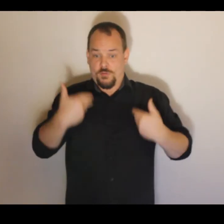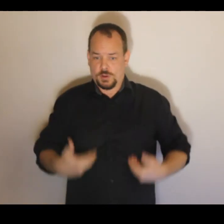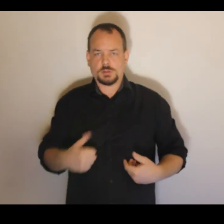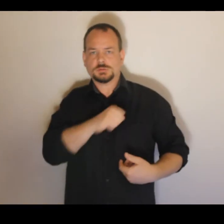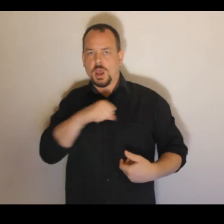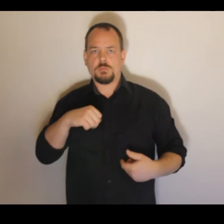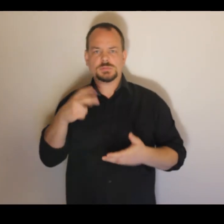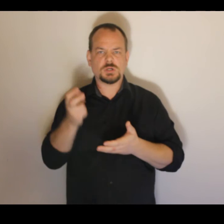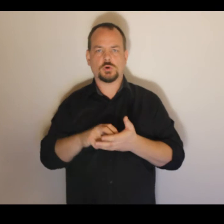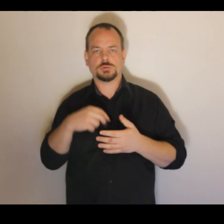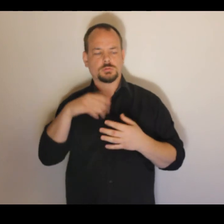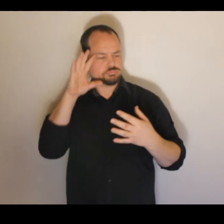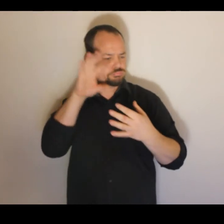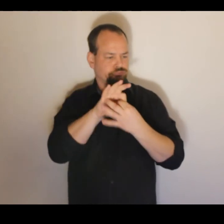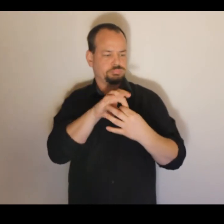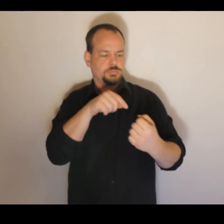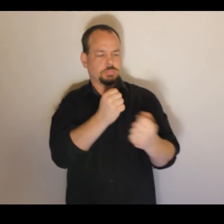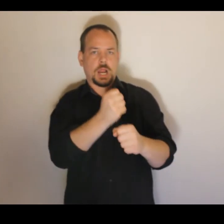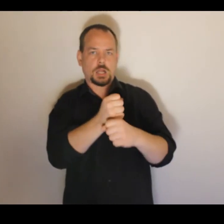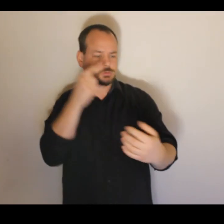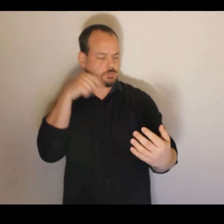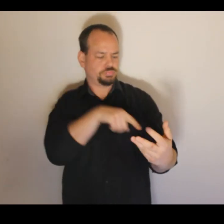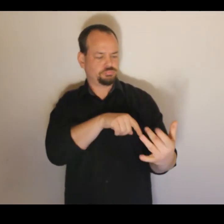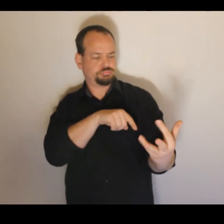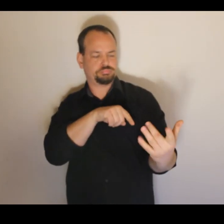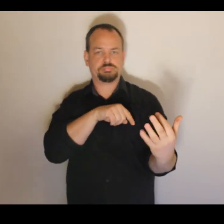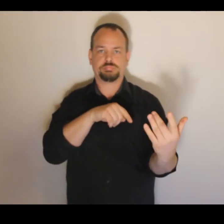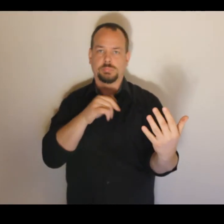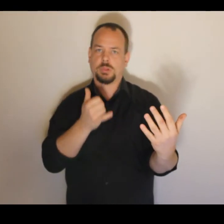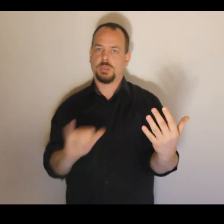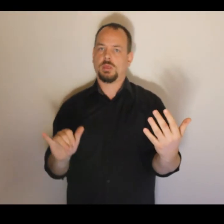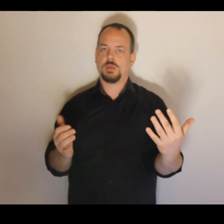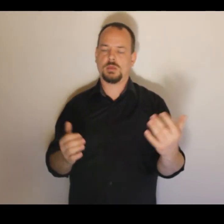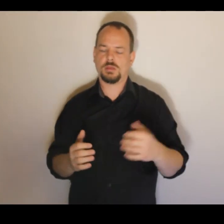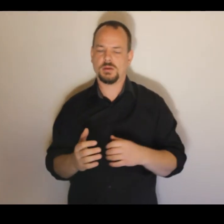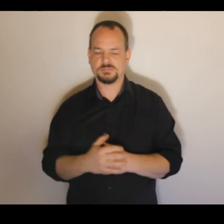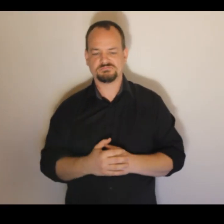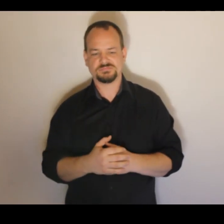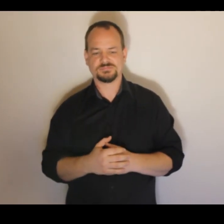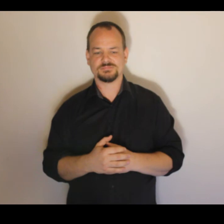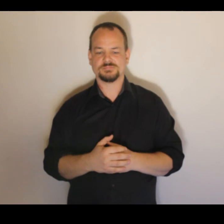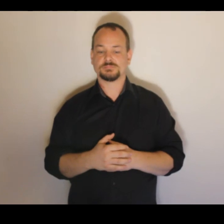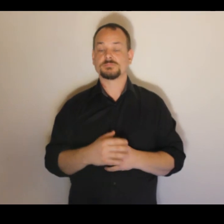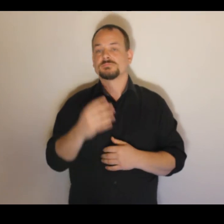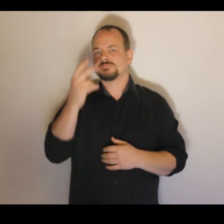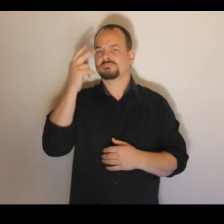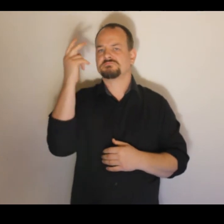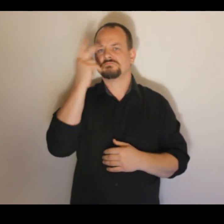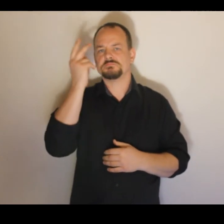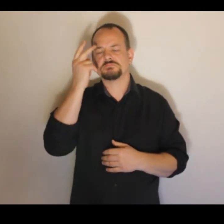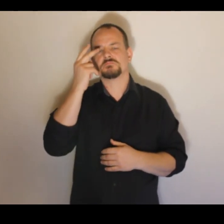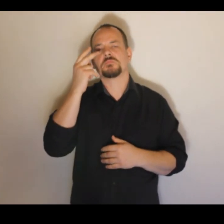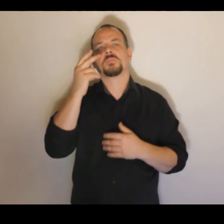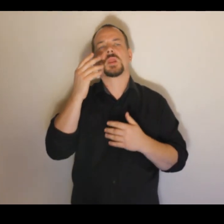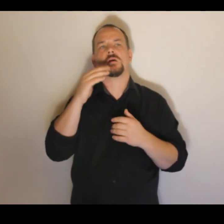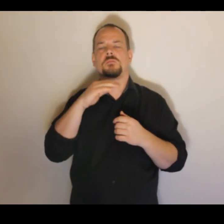uměle vytvořený systém, který tady v tomto případě třeba představuje chybějící lidskou ruku. To samozřejmě nastavuje celou